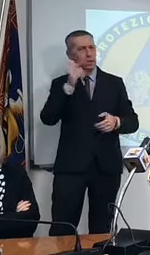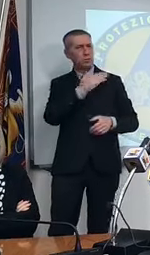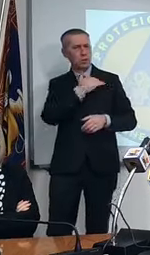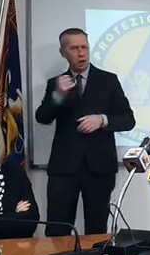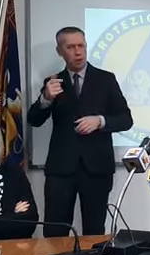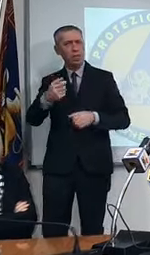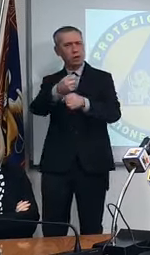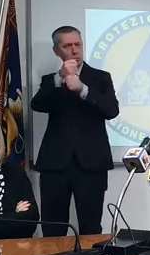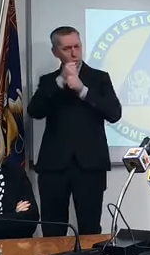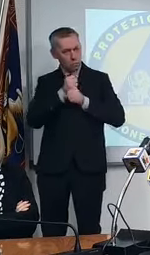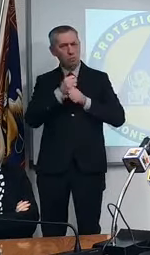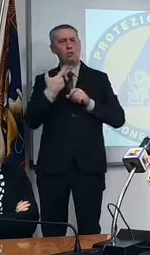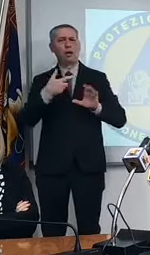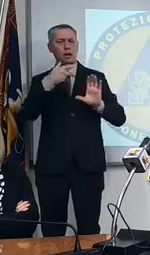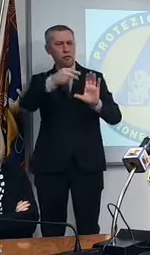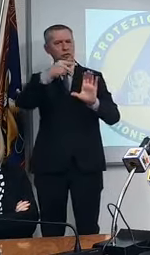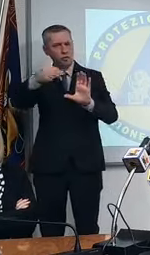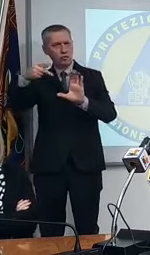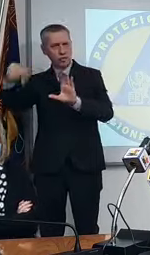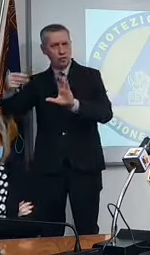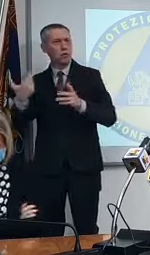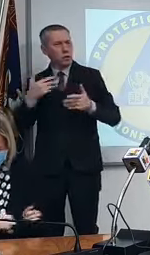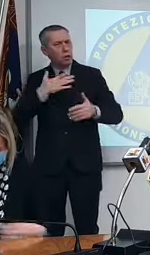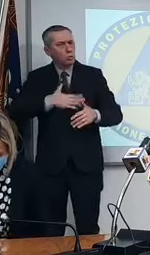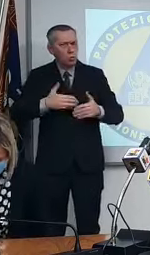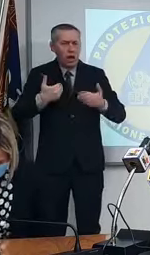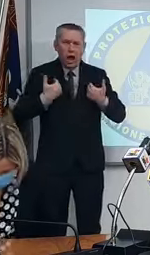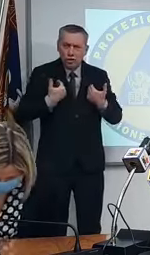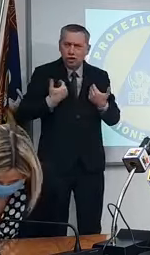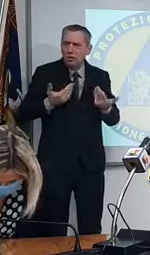le iniezioni andrei mi piace anche per cui